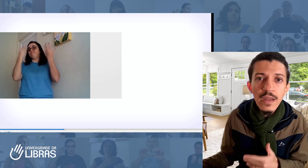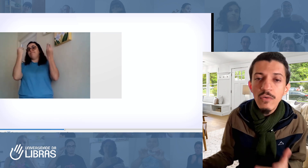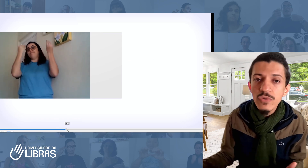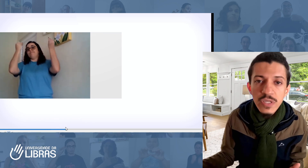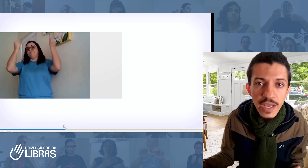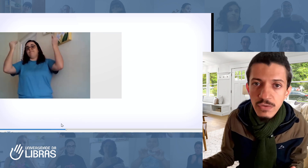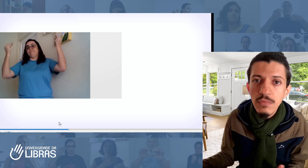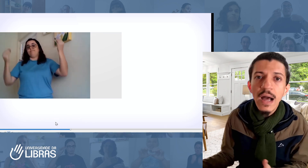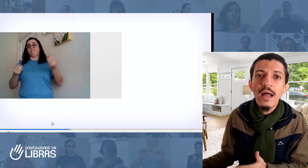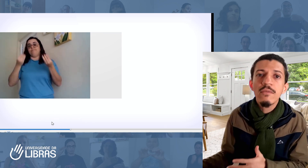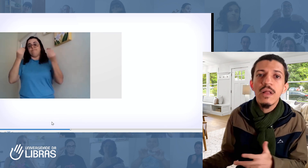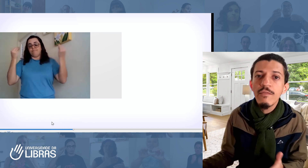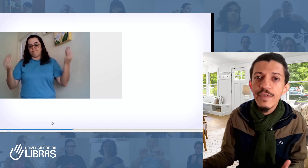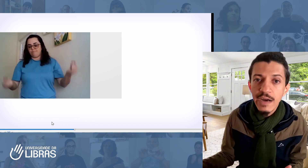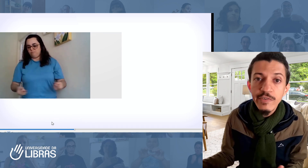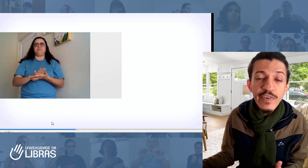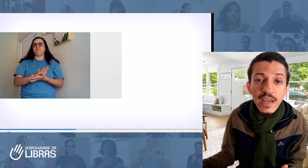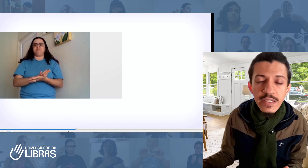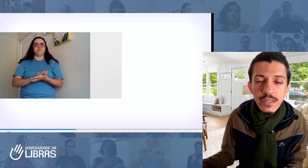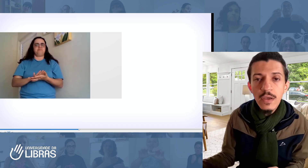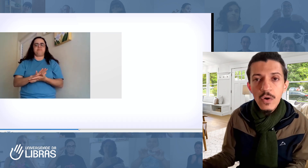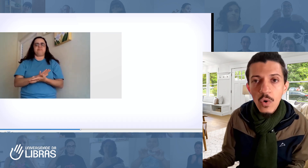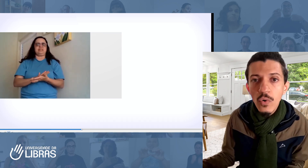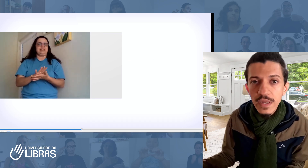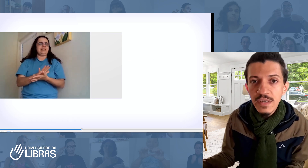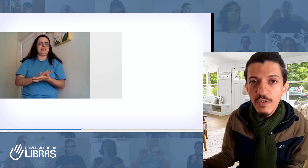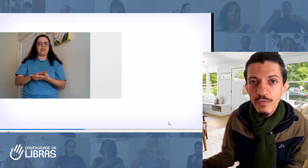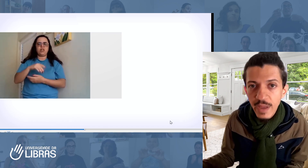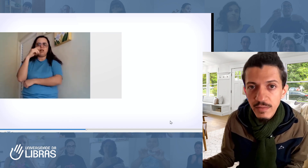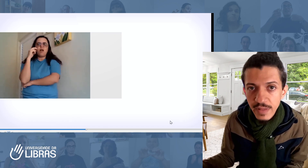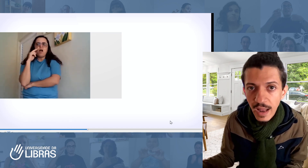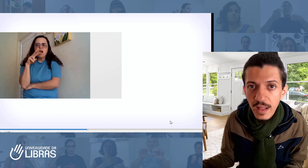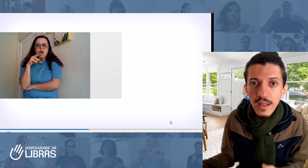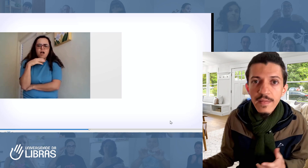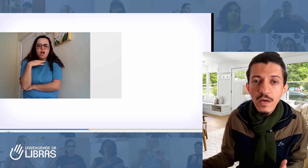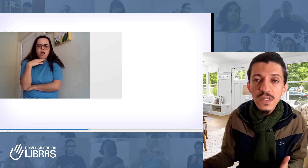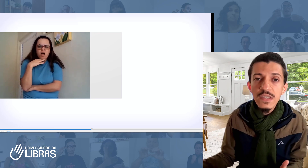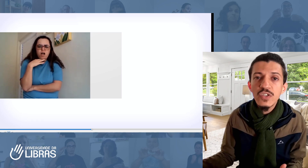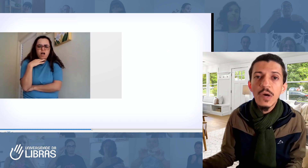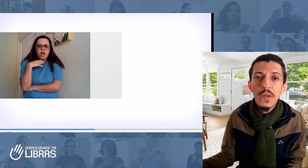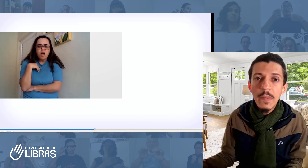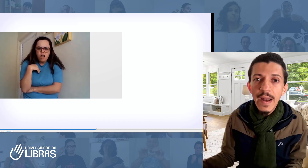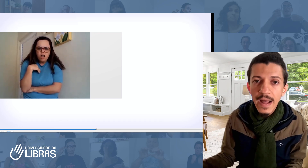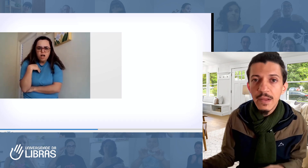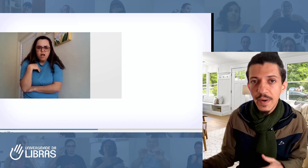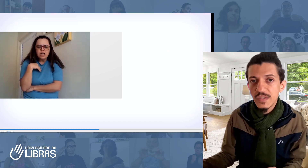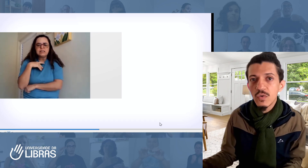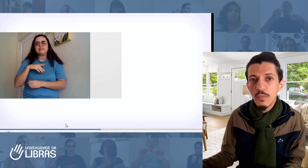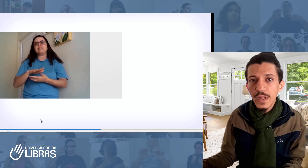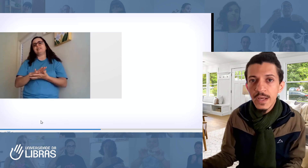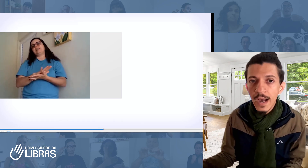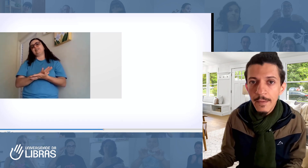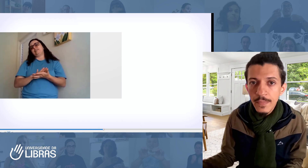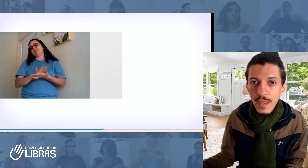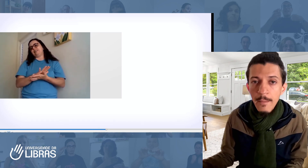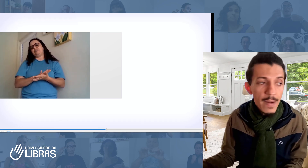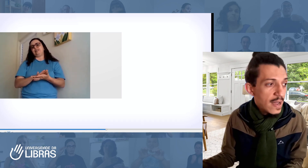não tinha resultado, não ficava feliz com o desenvolvimento dela, não se sentia preparada para se comunicar. Mas,